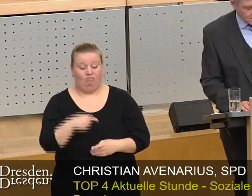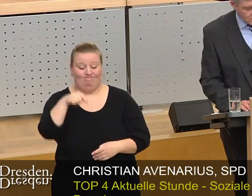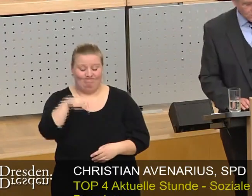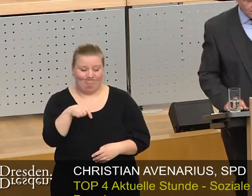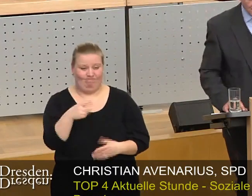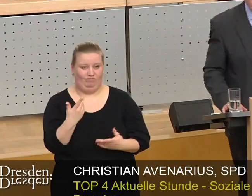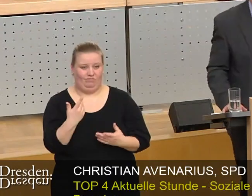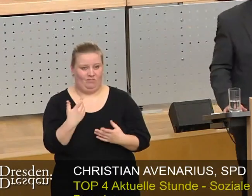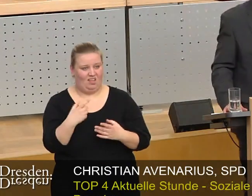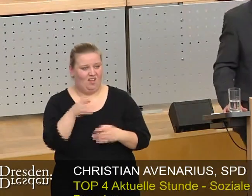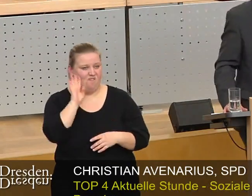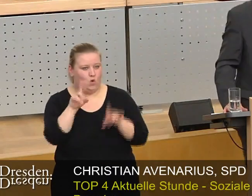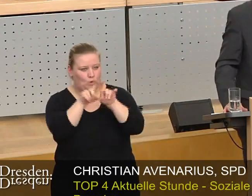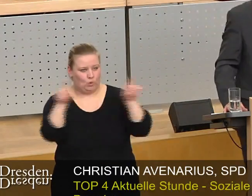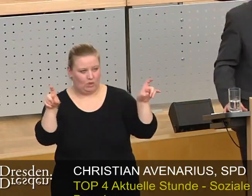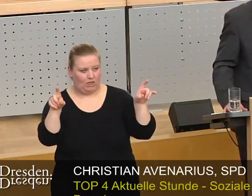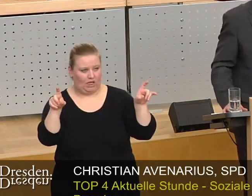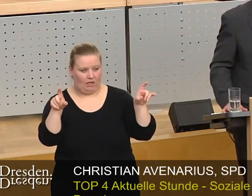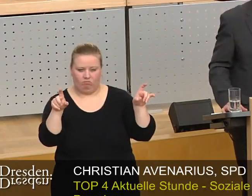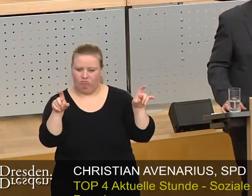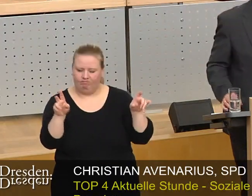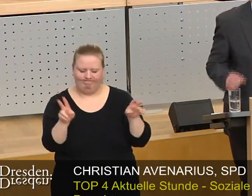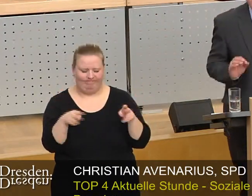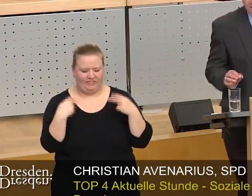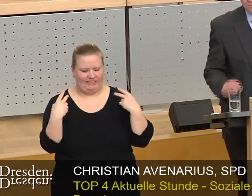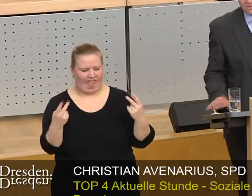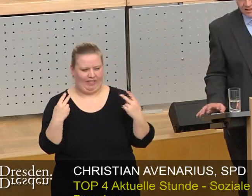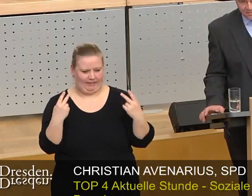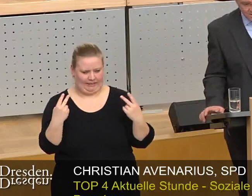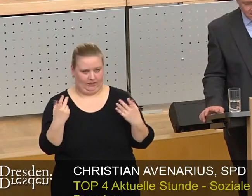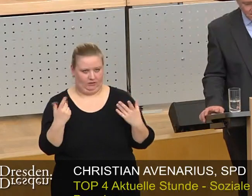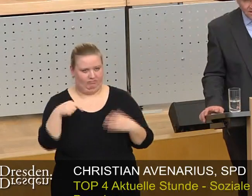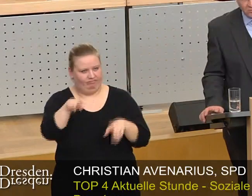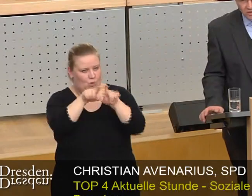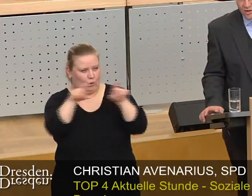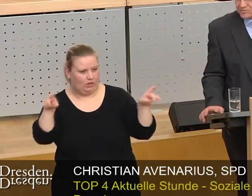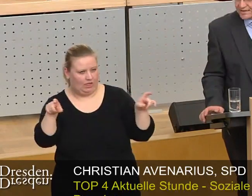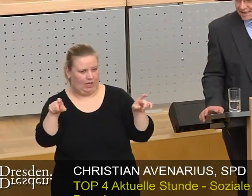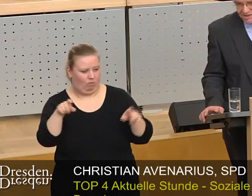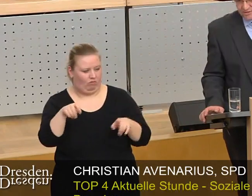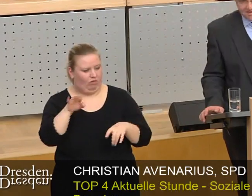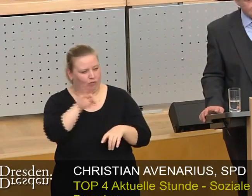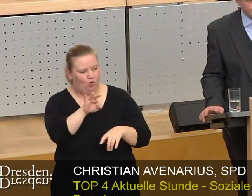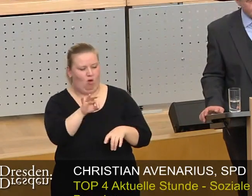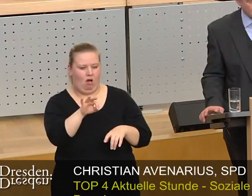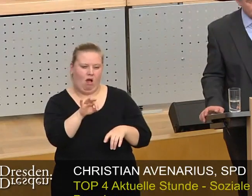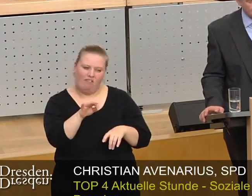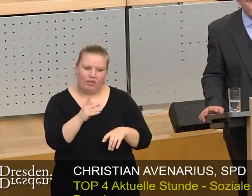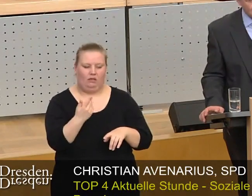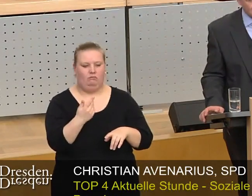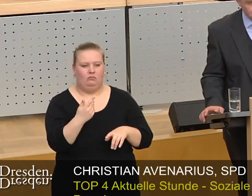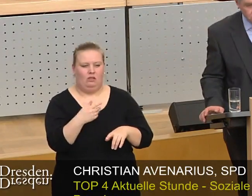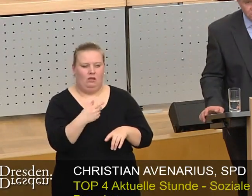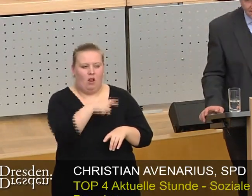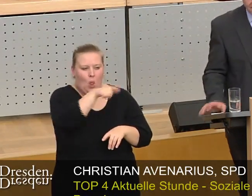Dieses Unternehmen ist unerlässlich, weil nur dieses Unternehmen Wohnraum für die allerschwächsten der Gesellschaft